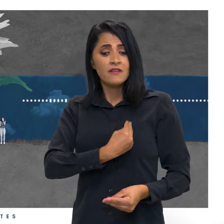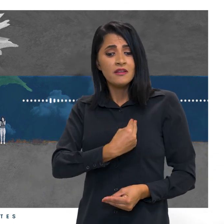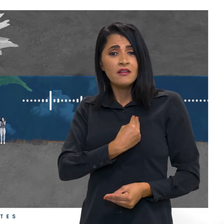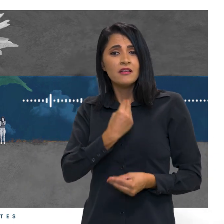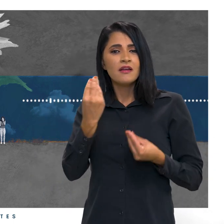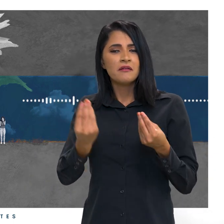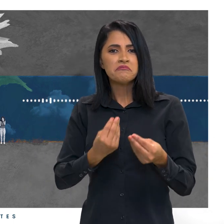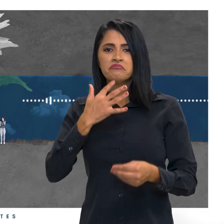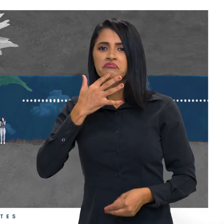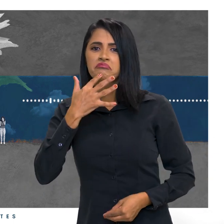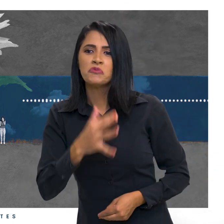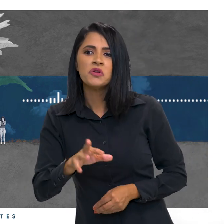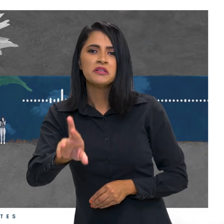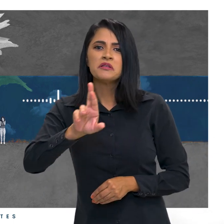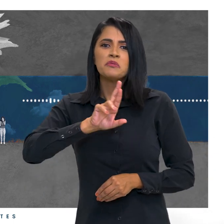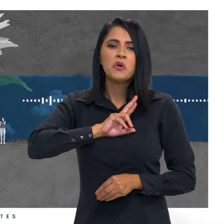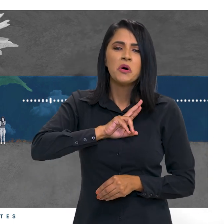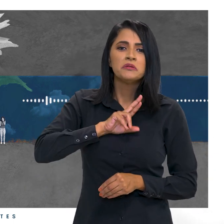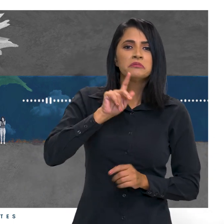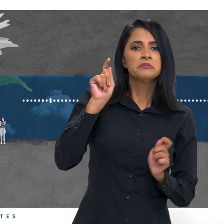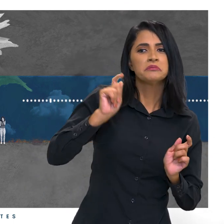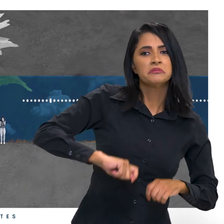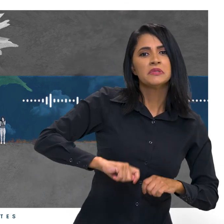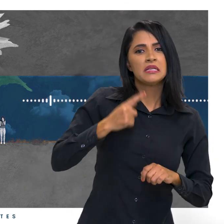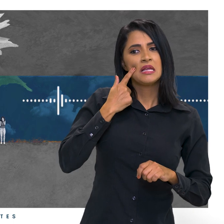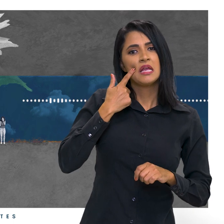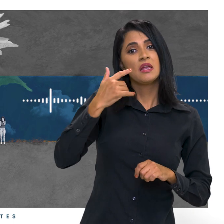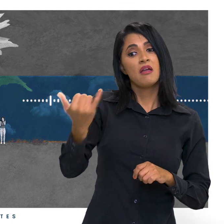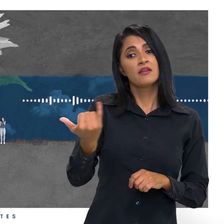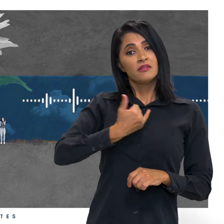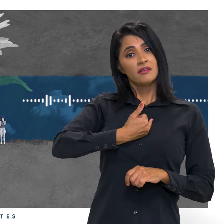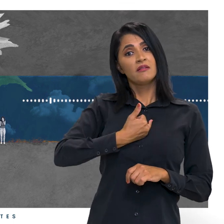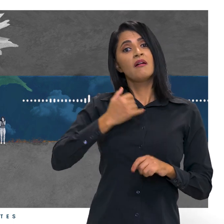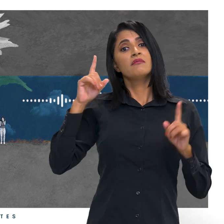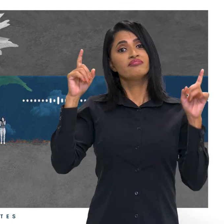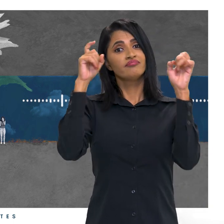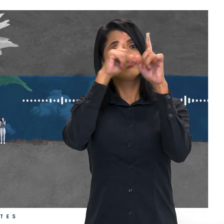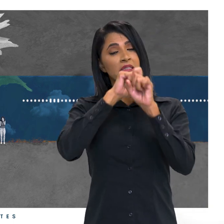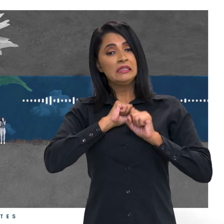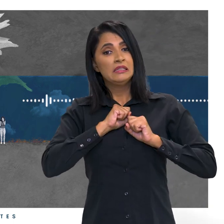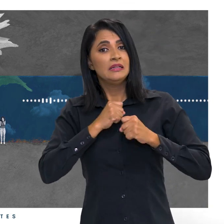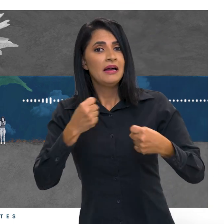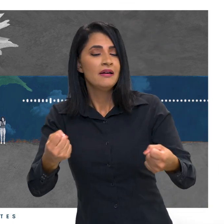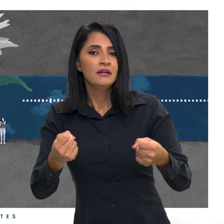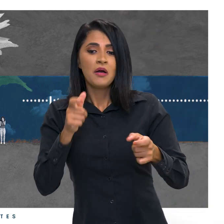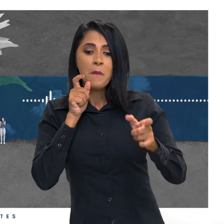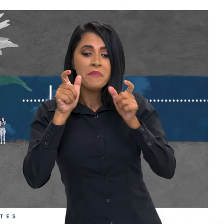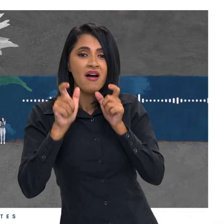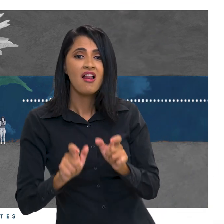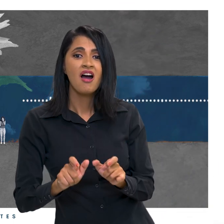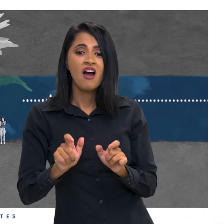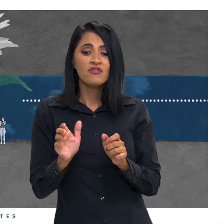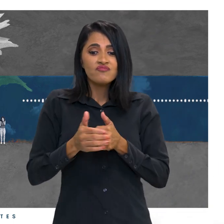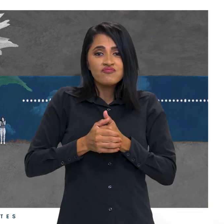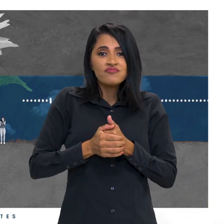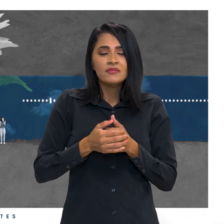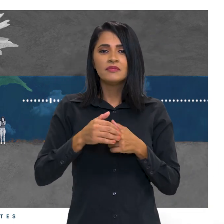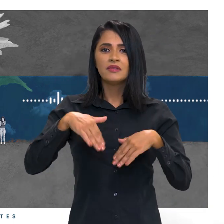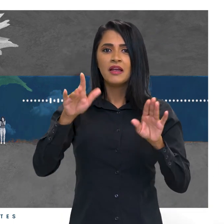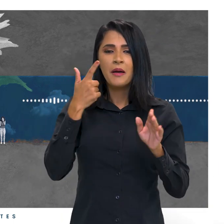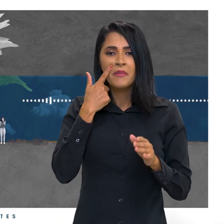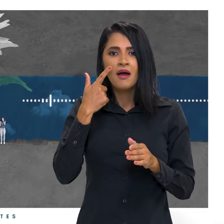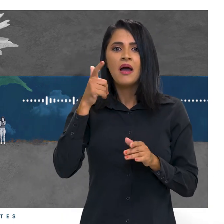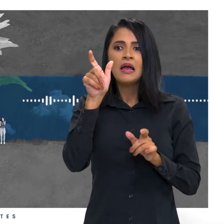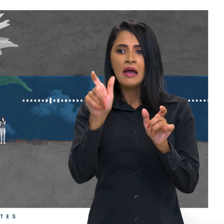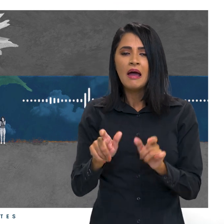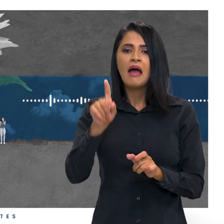Nem conheço essa resposta, se quer mesmo que lhe diga. É difícil defender, só com palavras a vida. Ainda mais quando ela é,